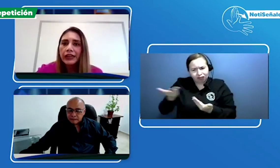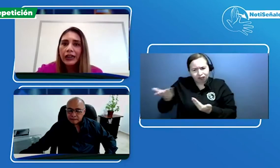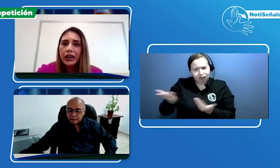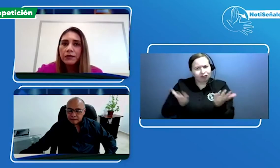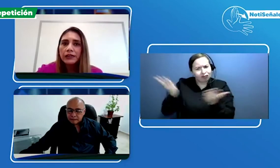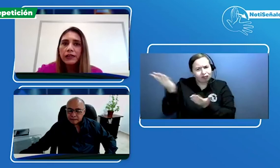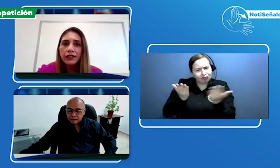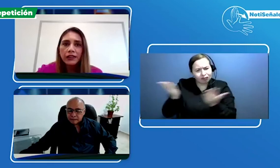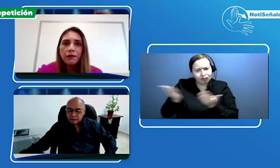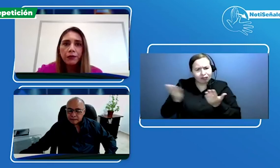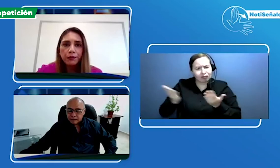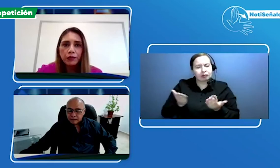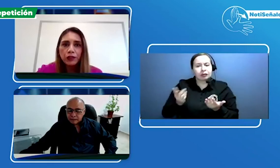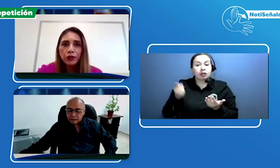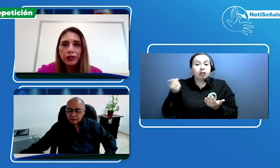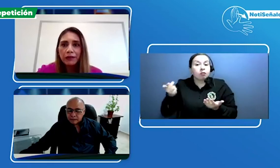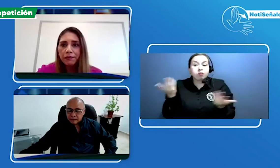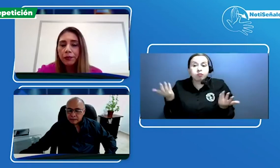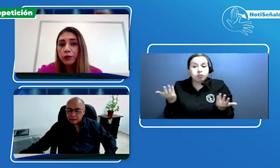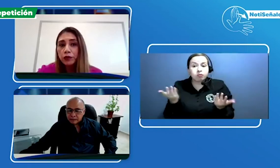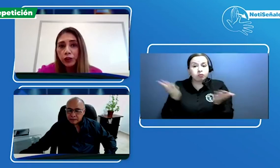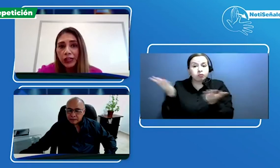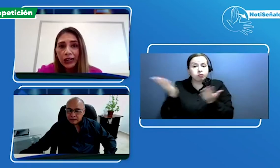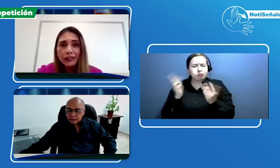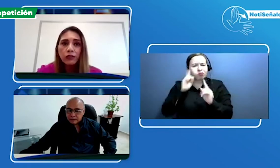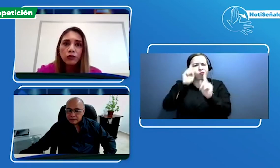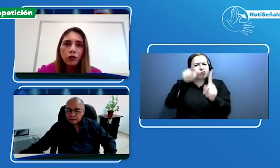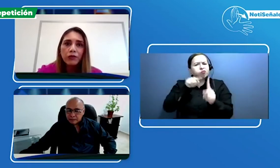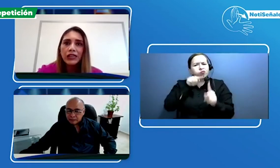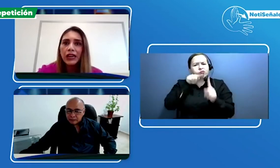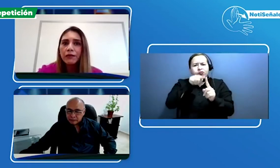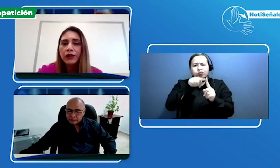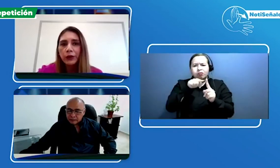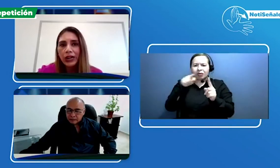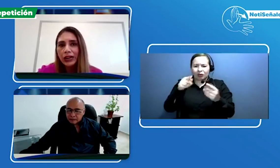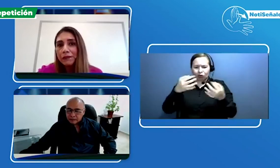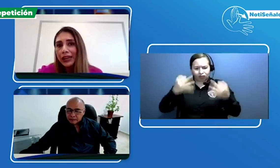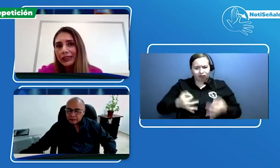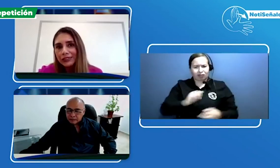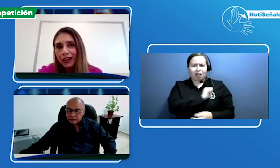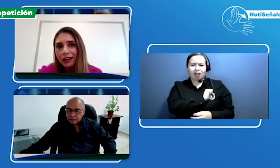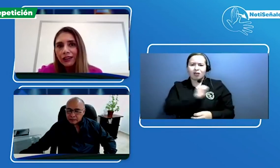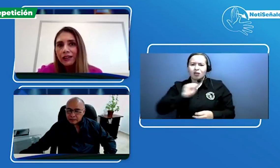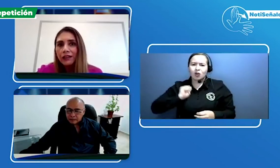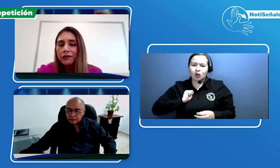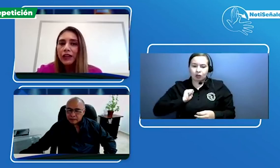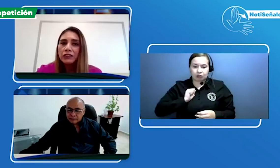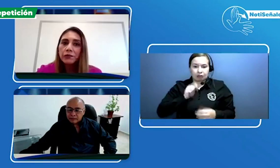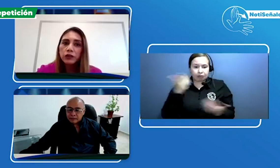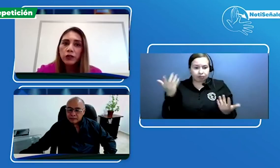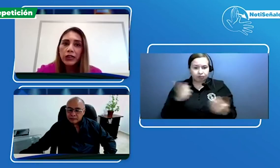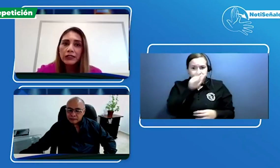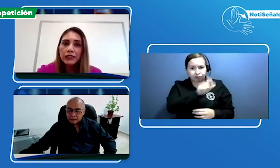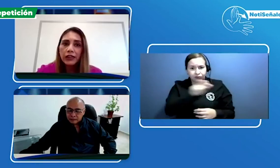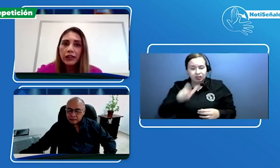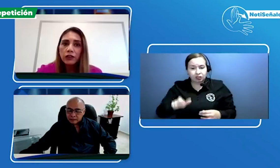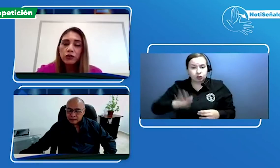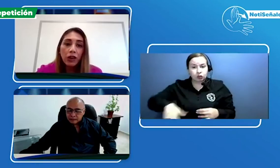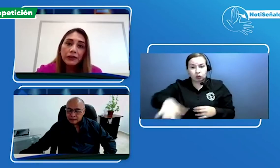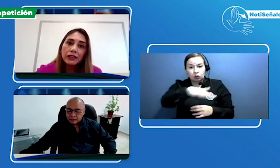realmente tienen el propósito de proporcionarles autonomía y mejorar el bienestar de las personas, no solamente